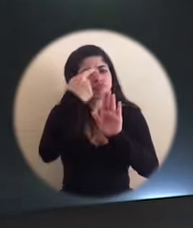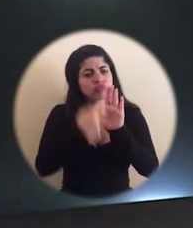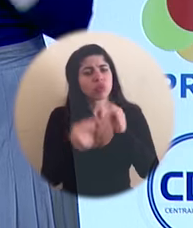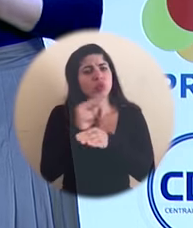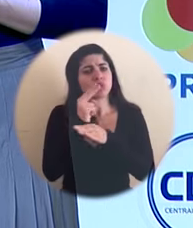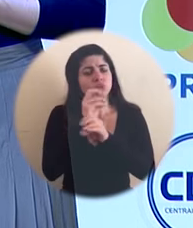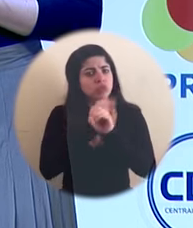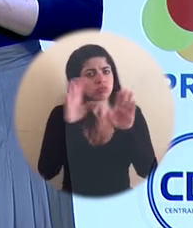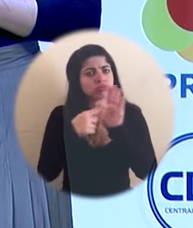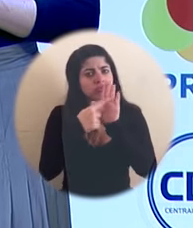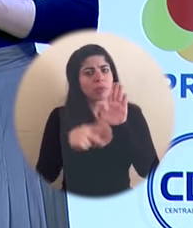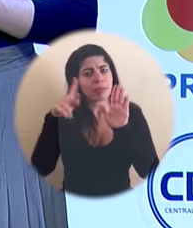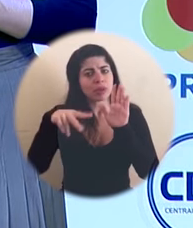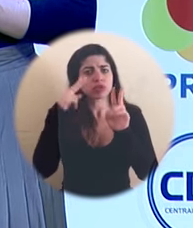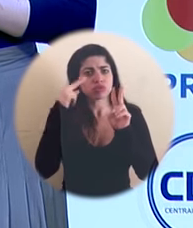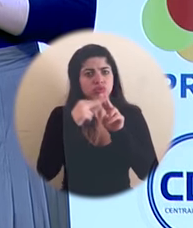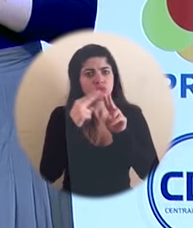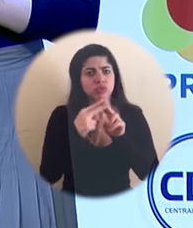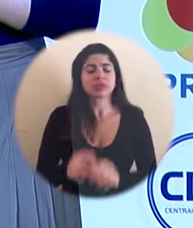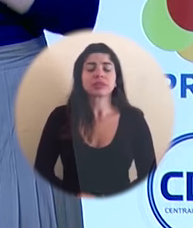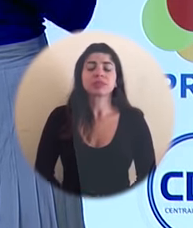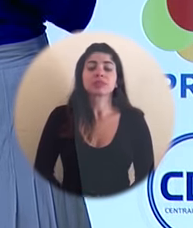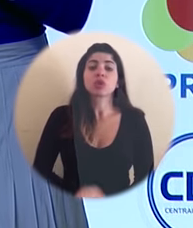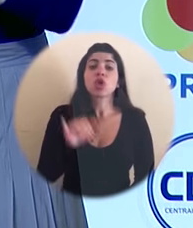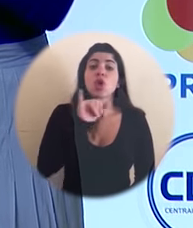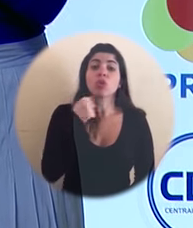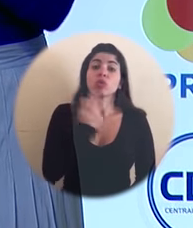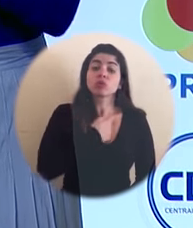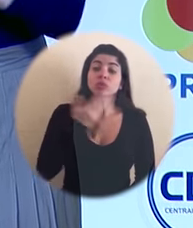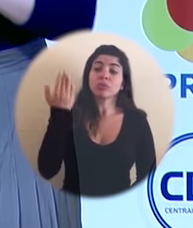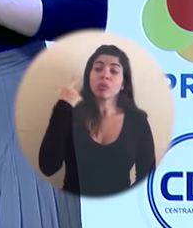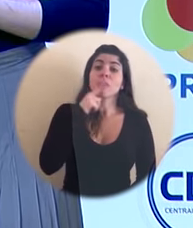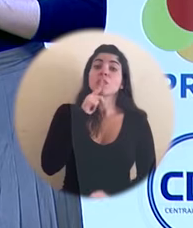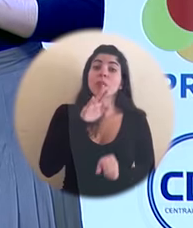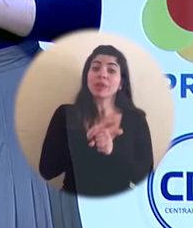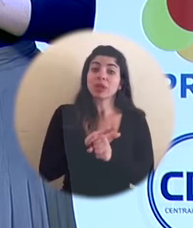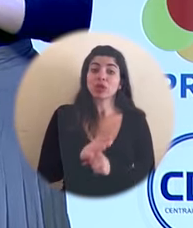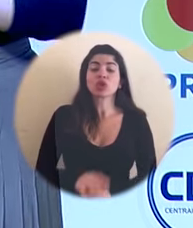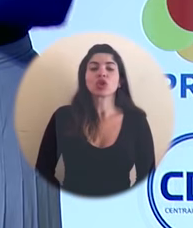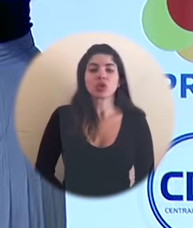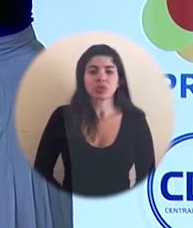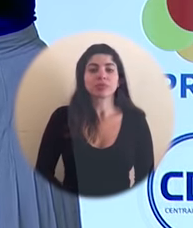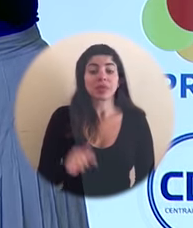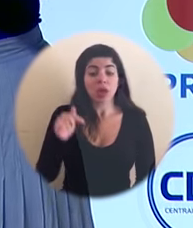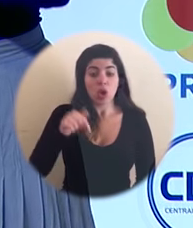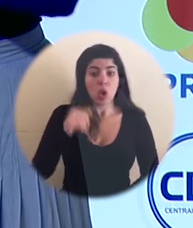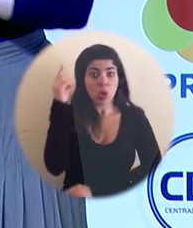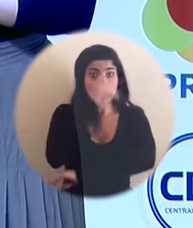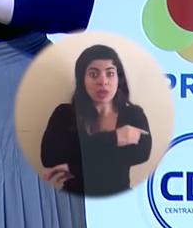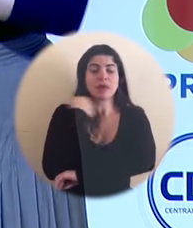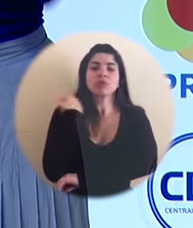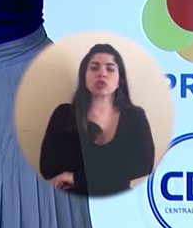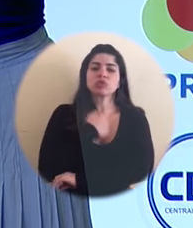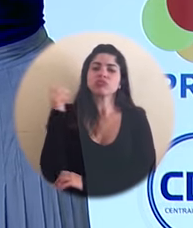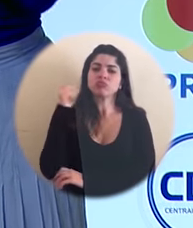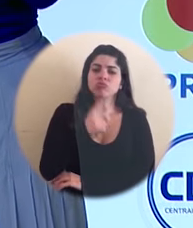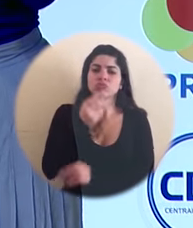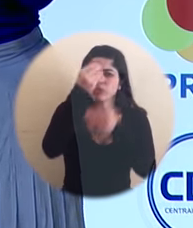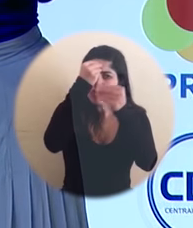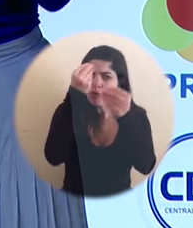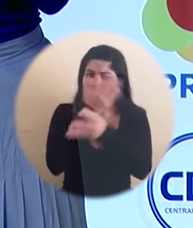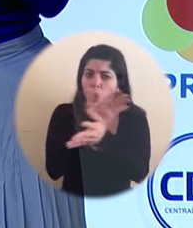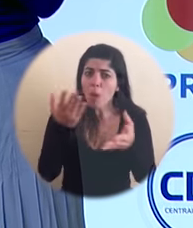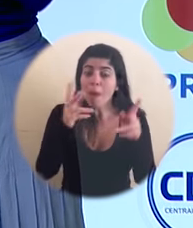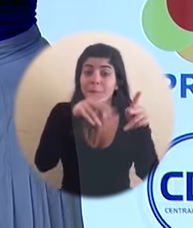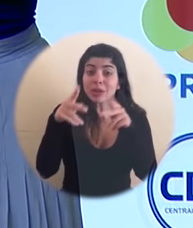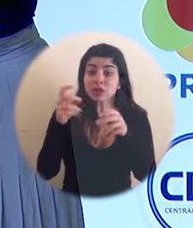de su uso. Tal y como lo prometimos en su oportunidad, este día nos presentamos a informar a los donantes y al